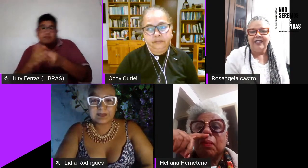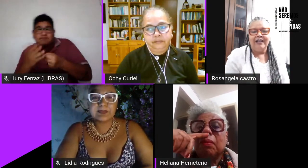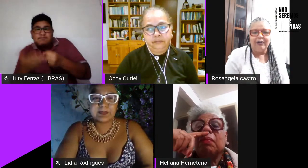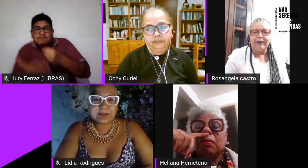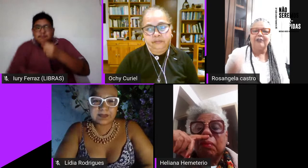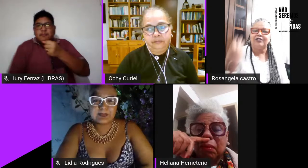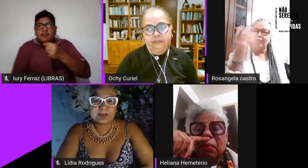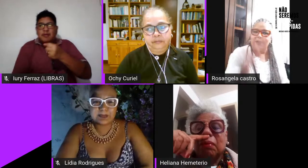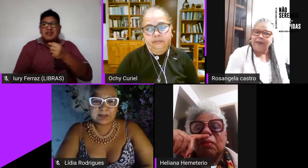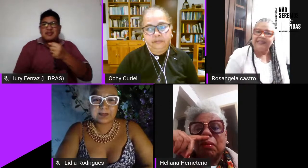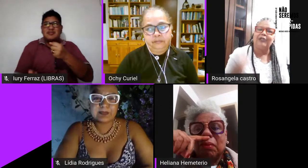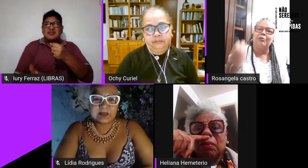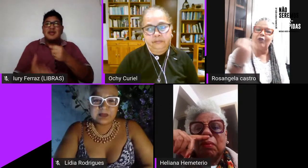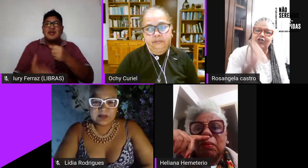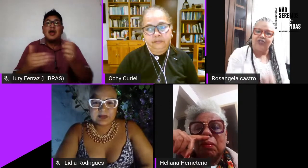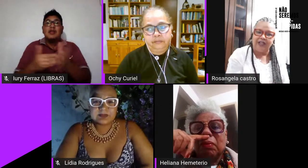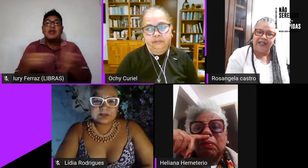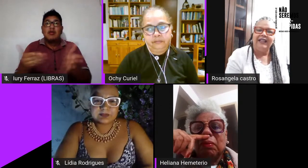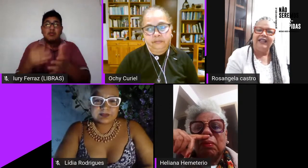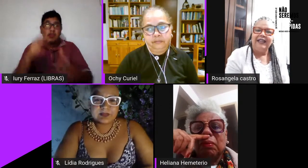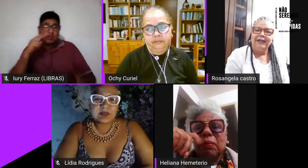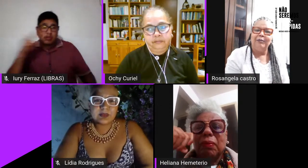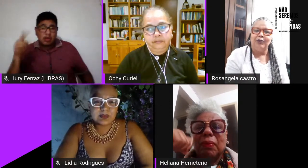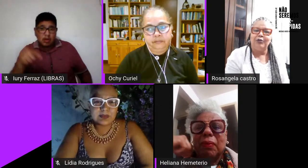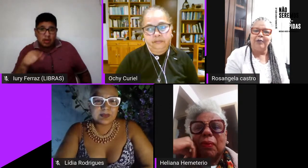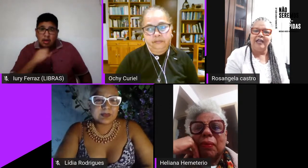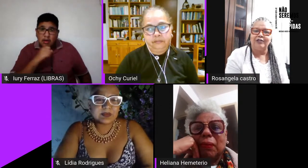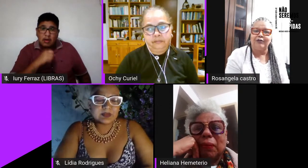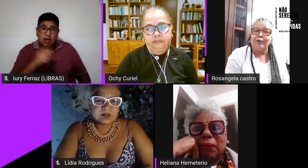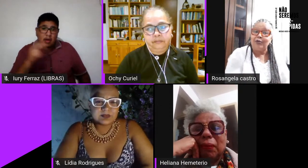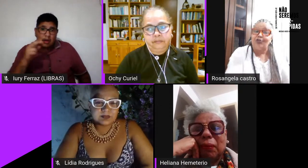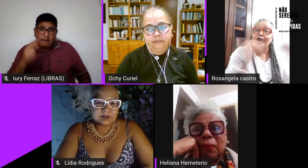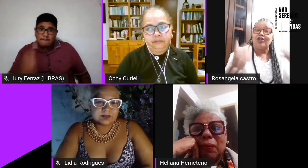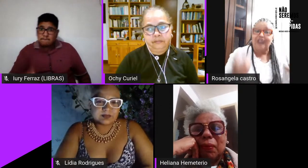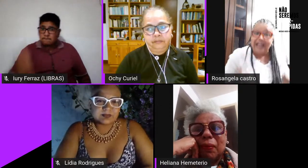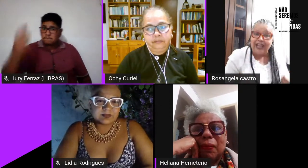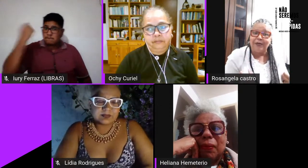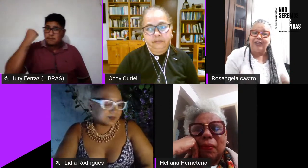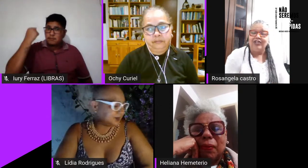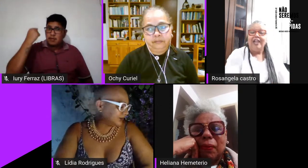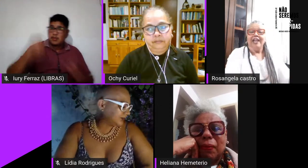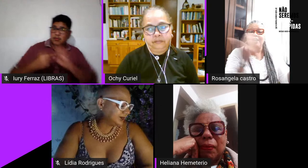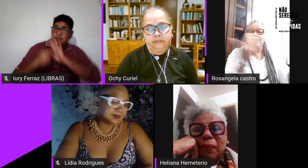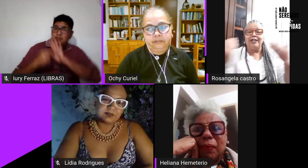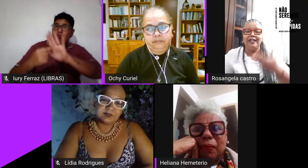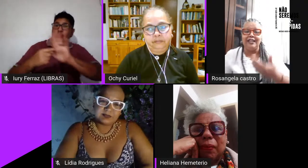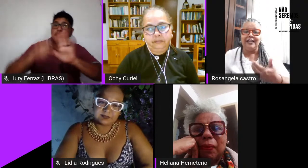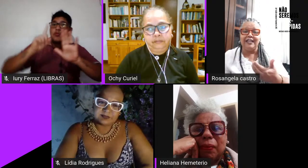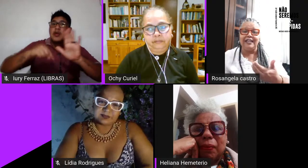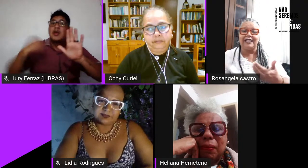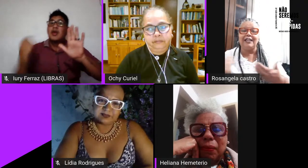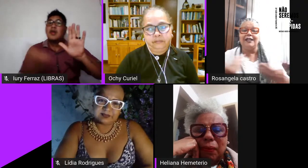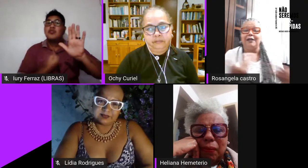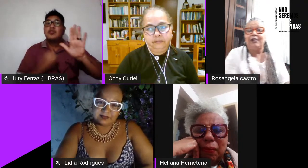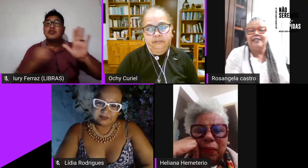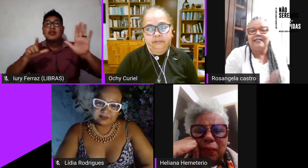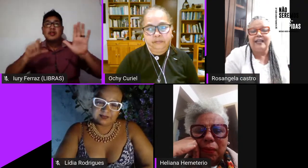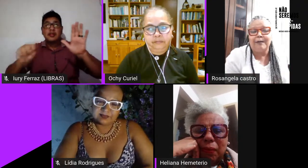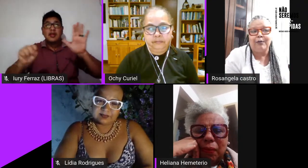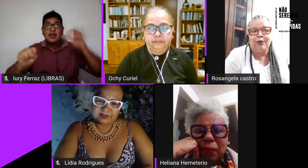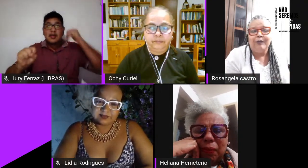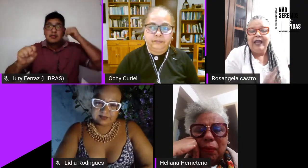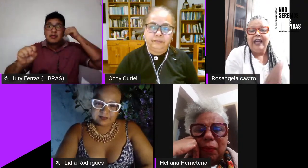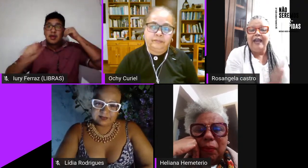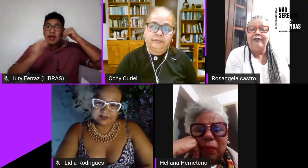isso eu falo senhora passou a demonstrar muito bem isso fomos nós lésbicas e que por